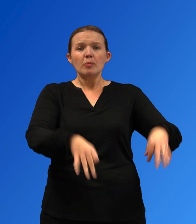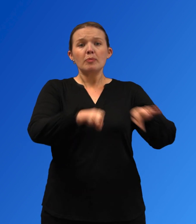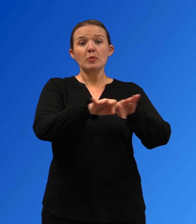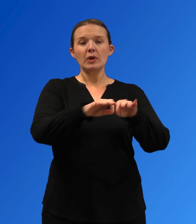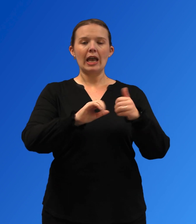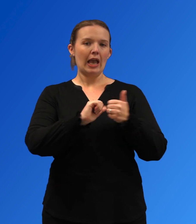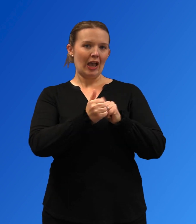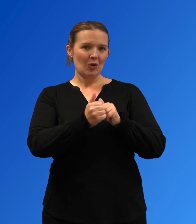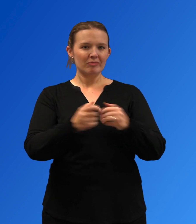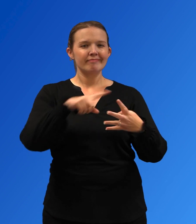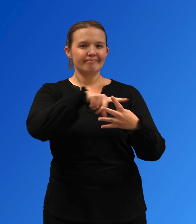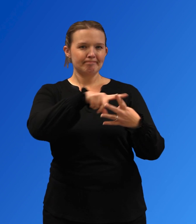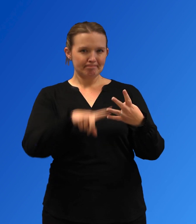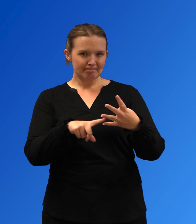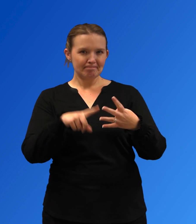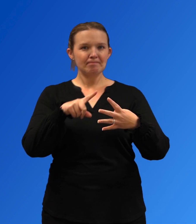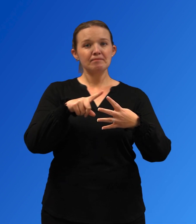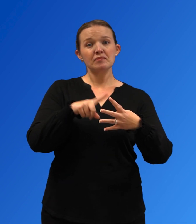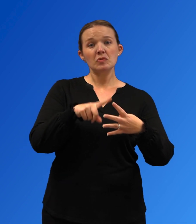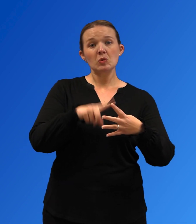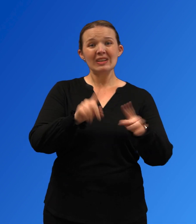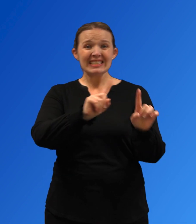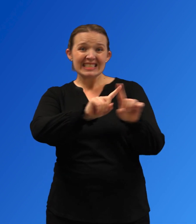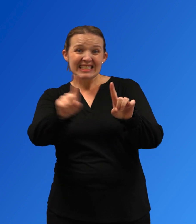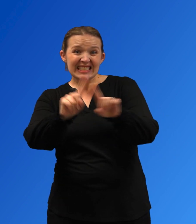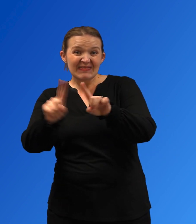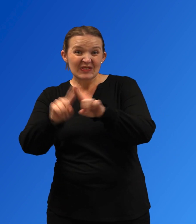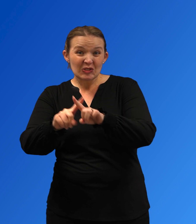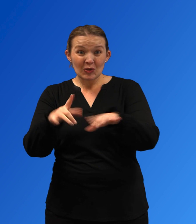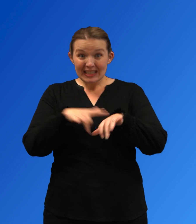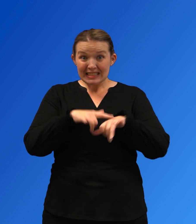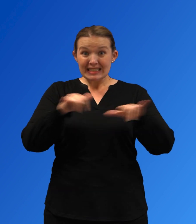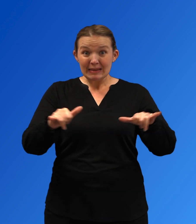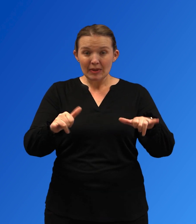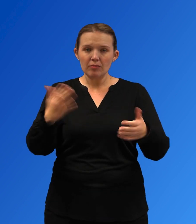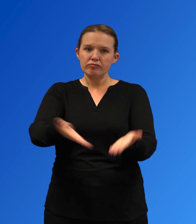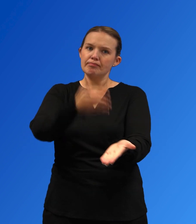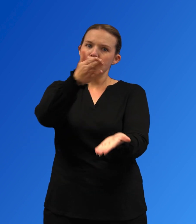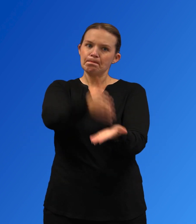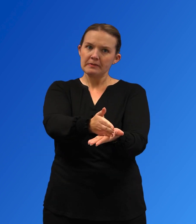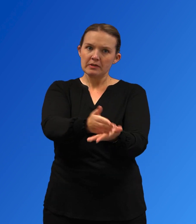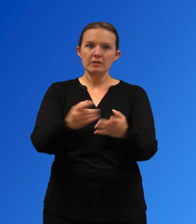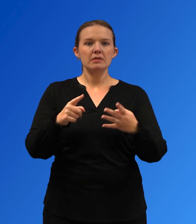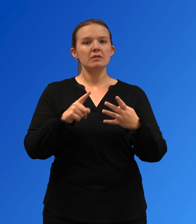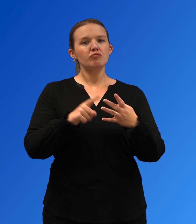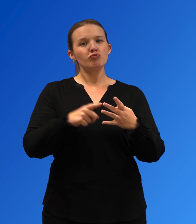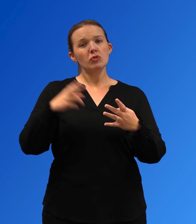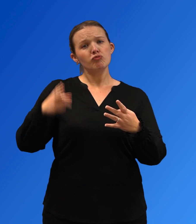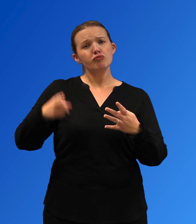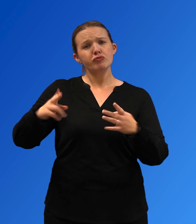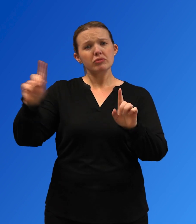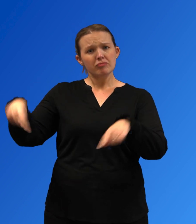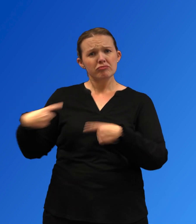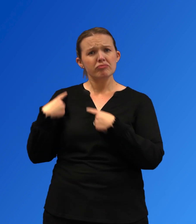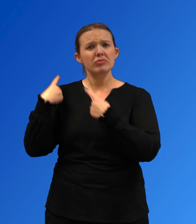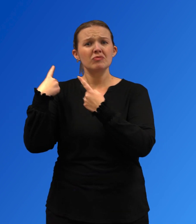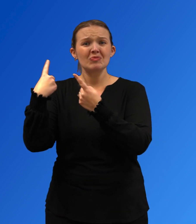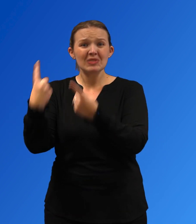importantes. Es crucial para los esfuerzos de prevención que se aborde el uso de múltiples sustancias al